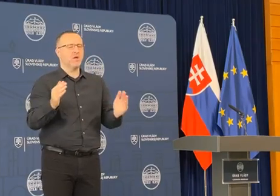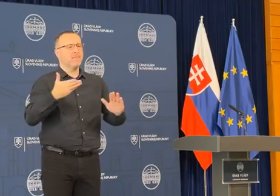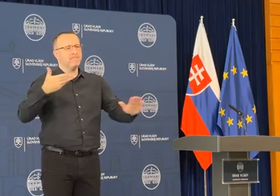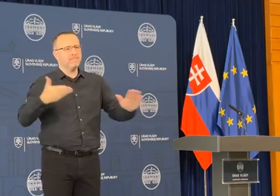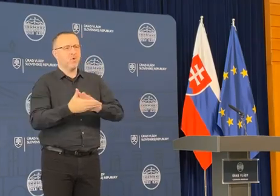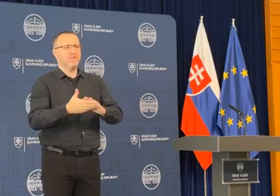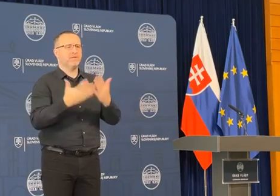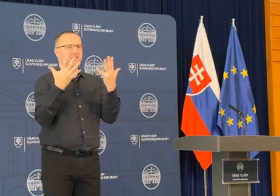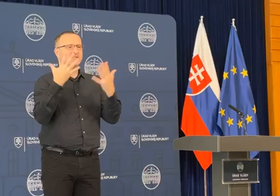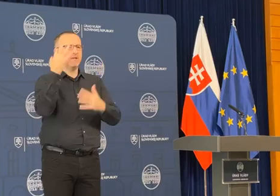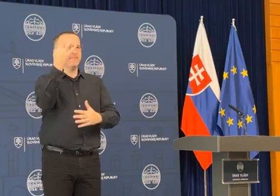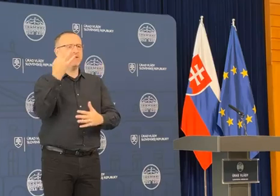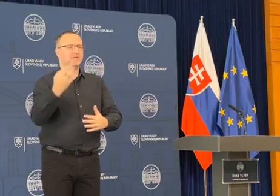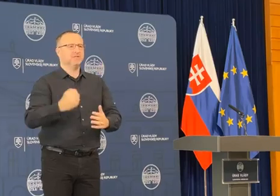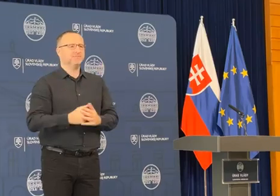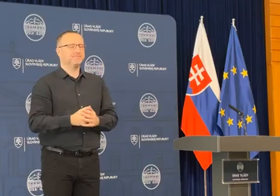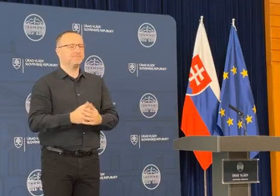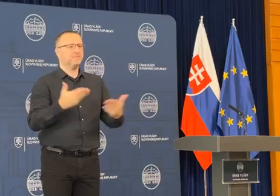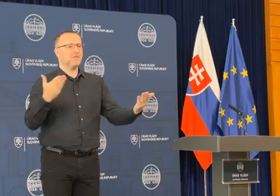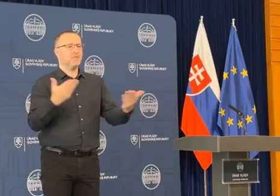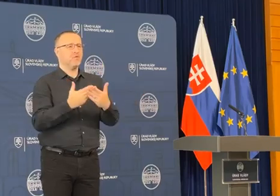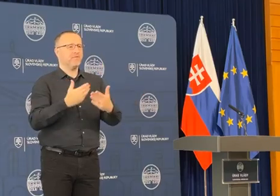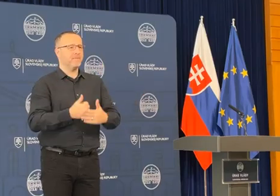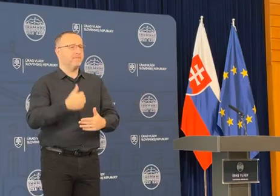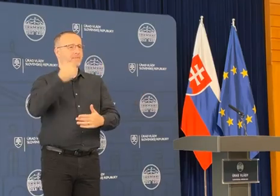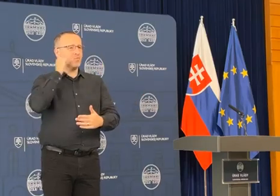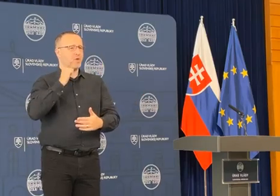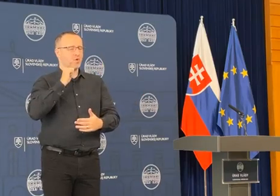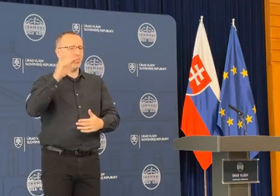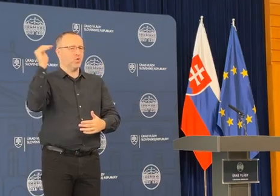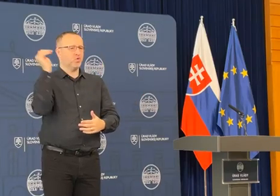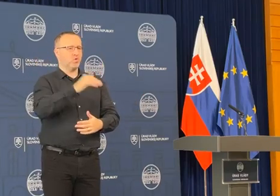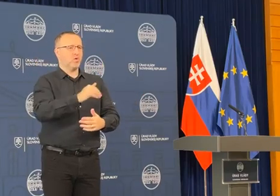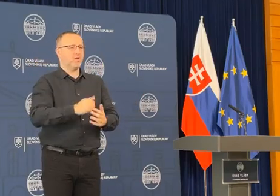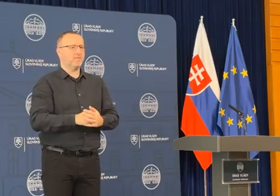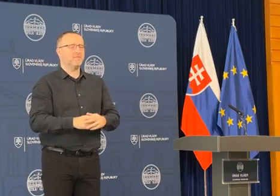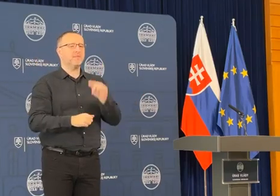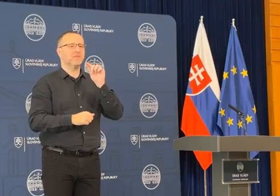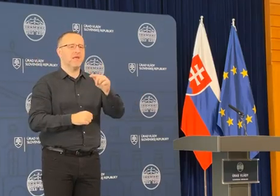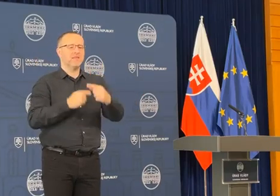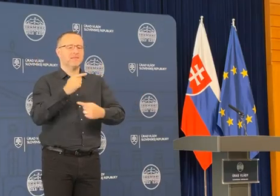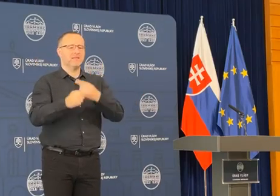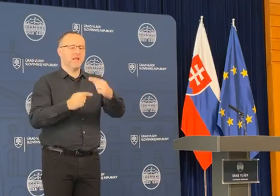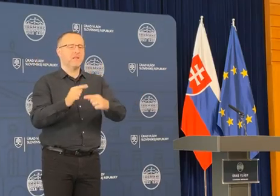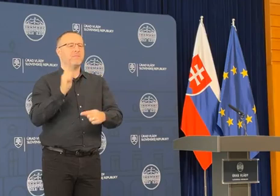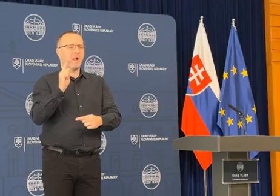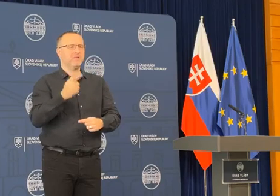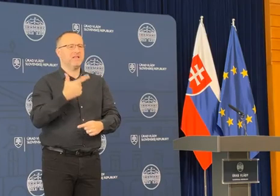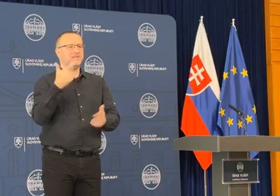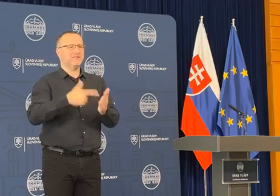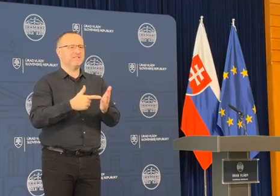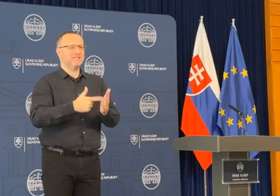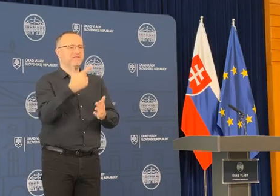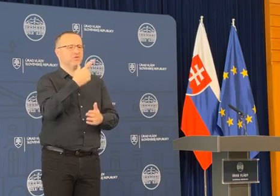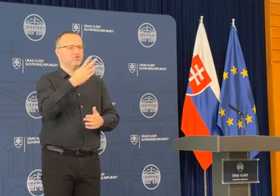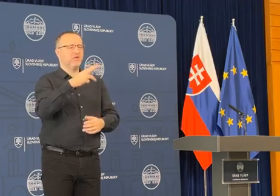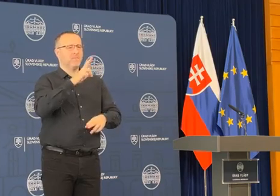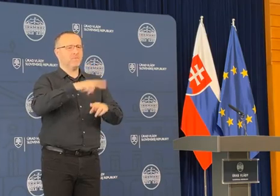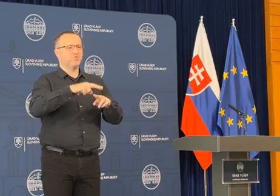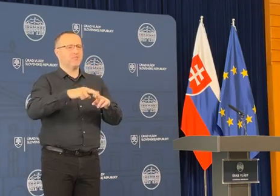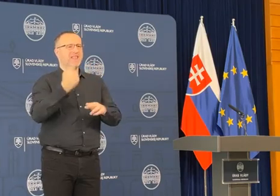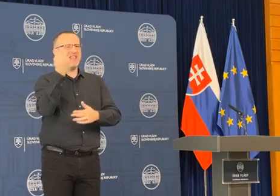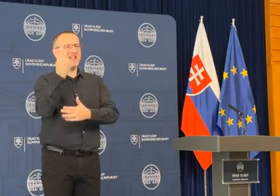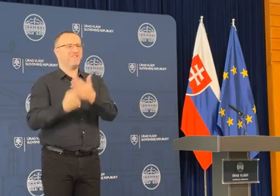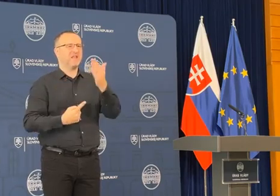10%, čo je v porovnaní s minulým rokom pokles. A takýto trend má byť aj v roku 2024, čiže klesajúci trend